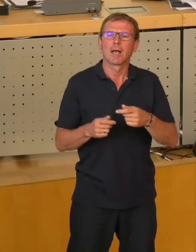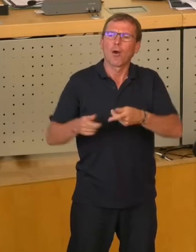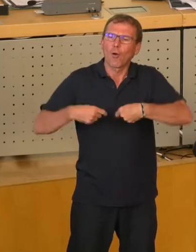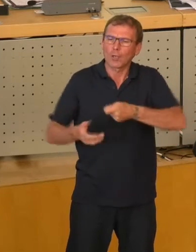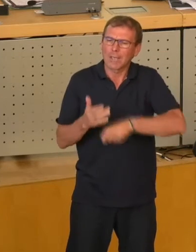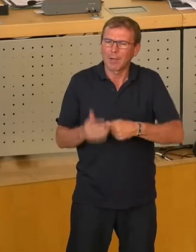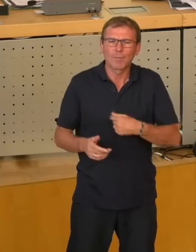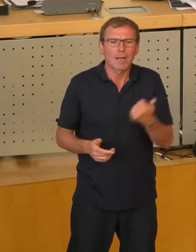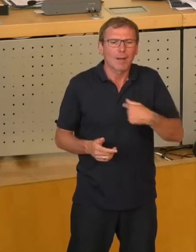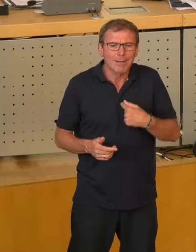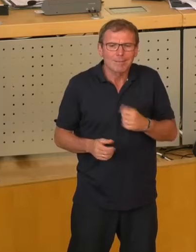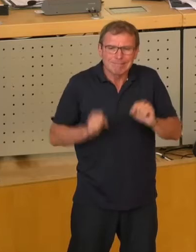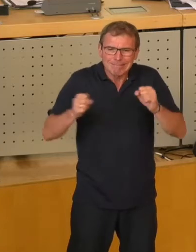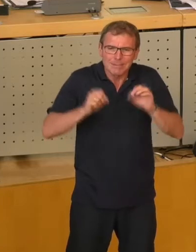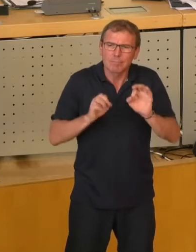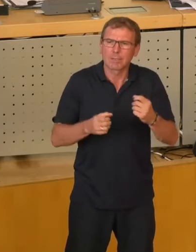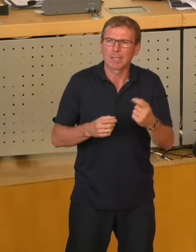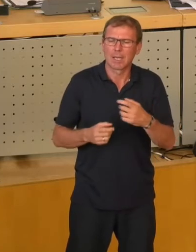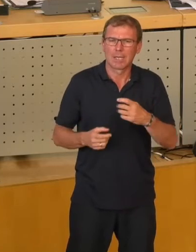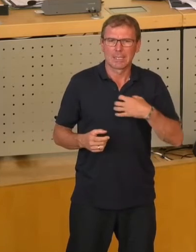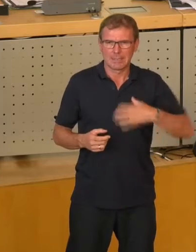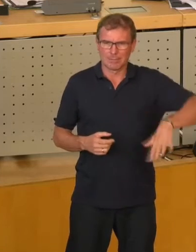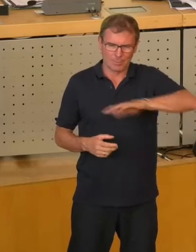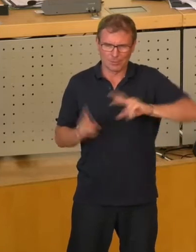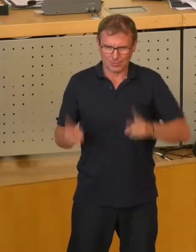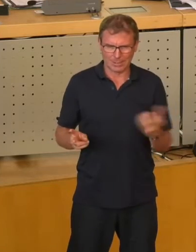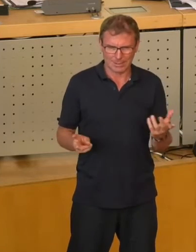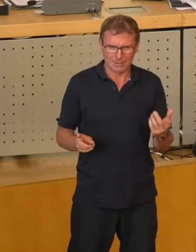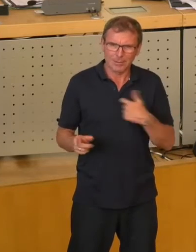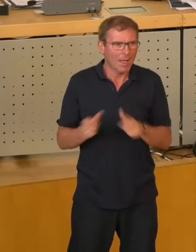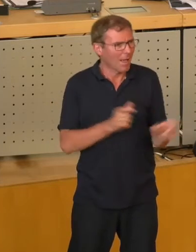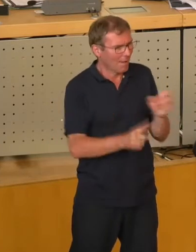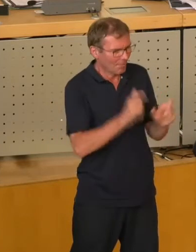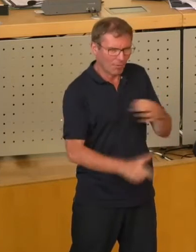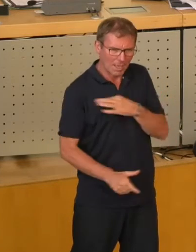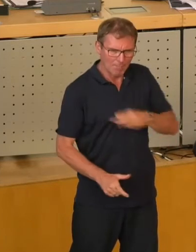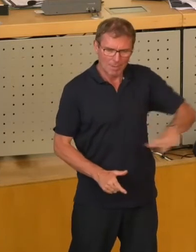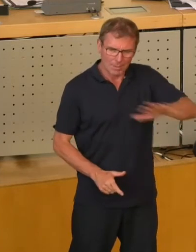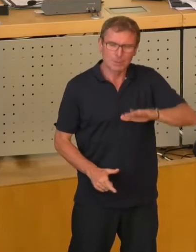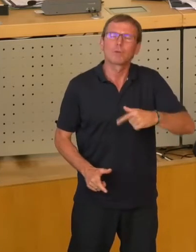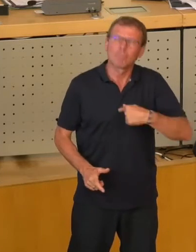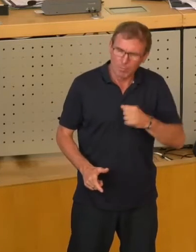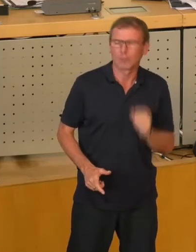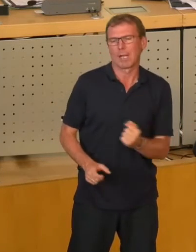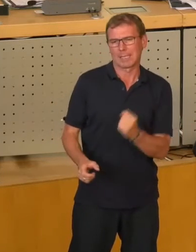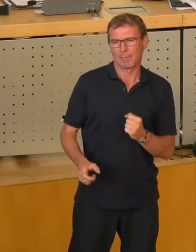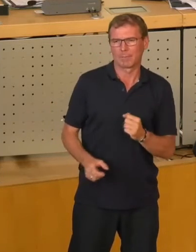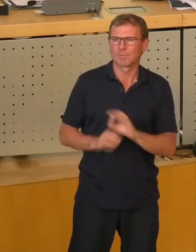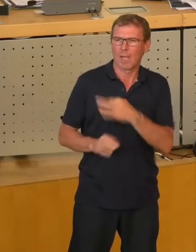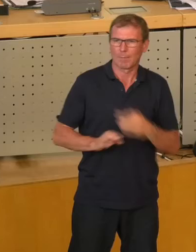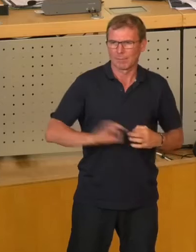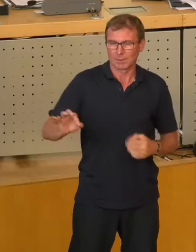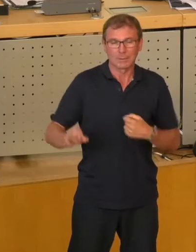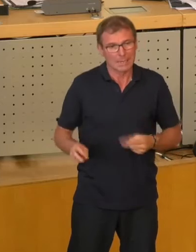immer ein Motor in dieser Stadt. Und bei der Verhinderung von Privatisierung ein großer Bremser. Und dass diese